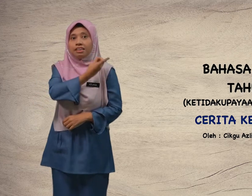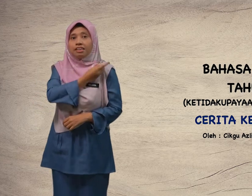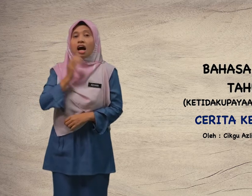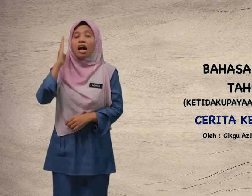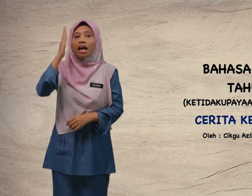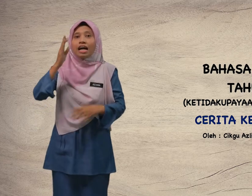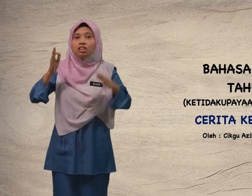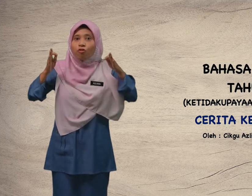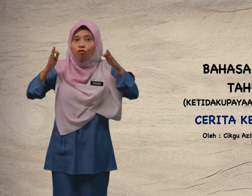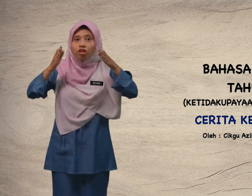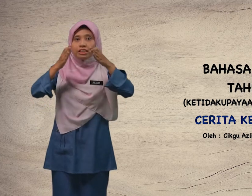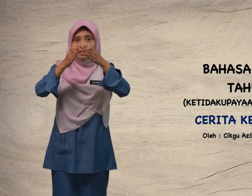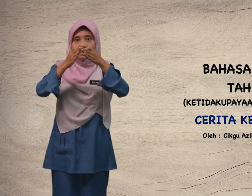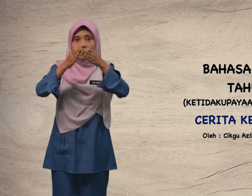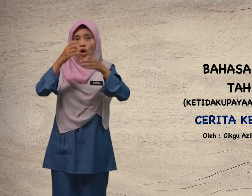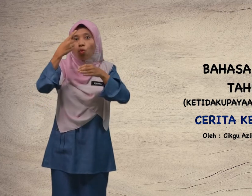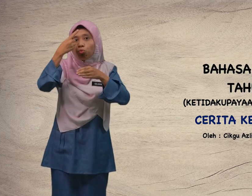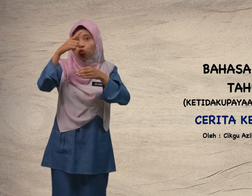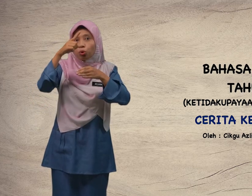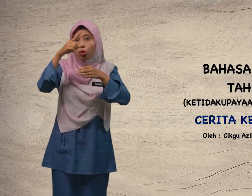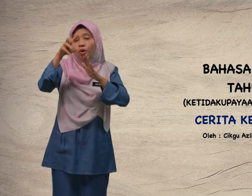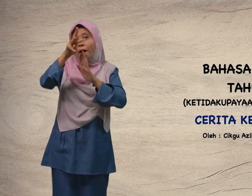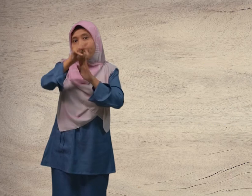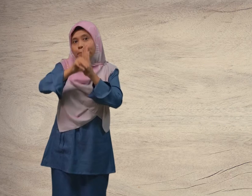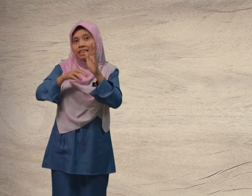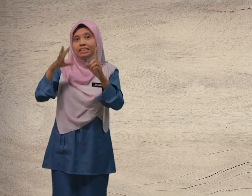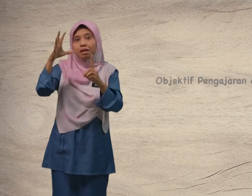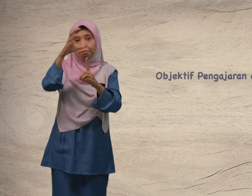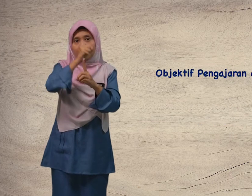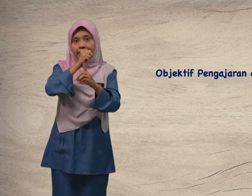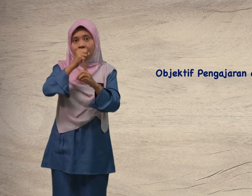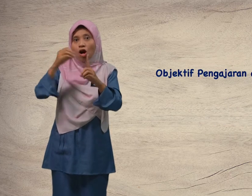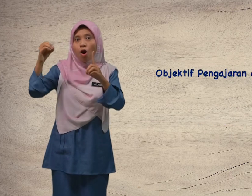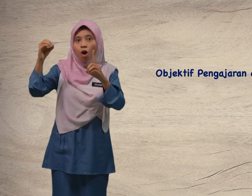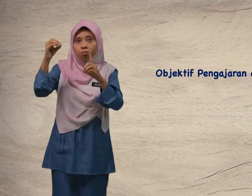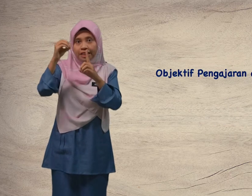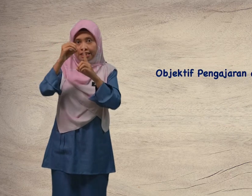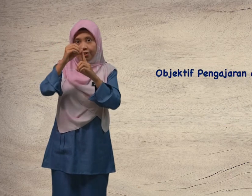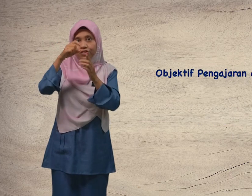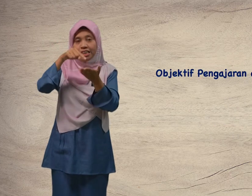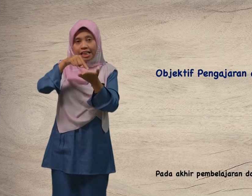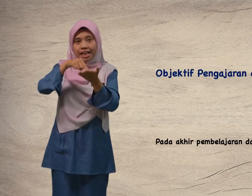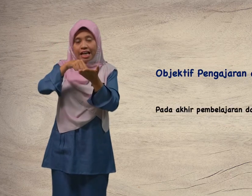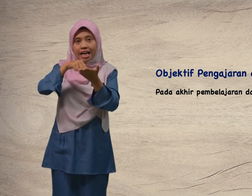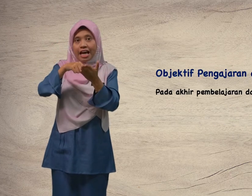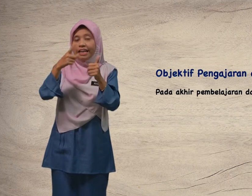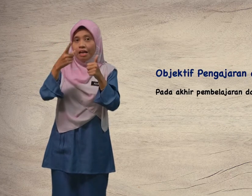akan fokus untuk mencapai objektif ini. Yang